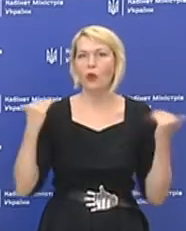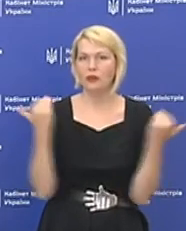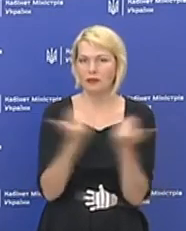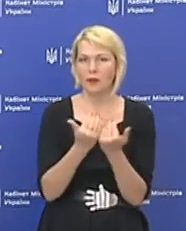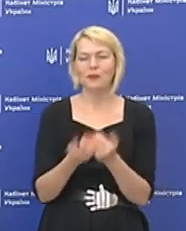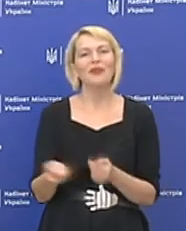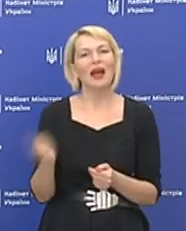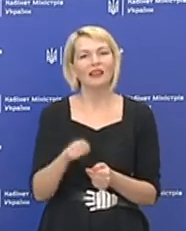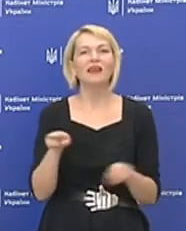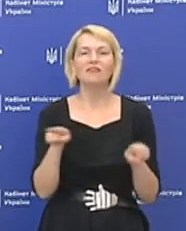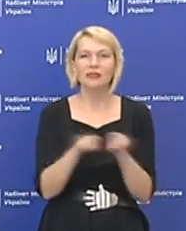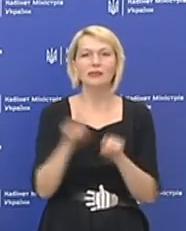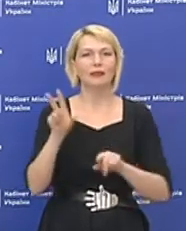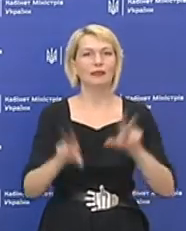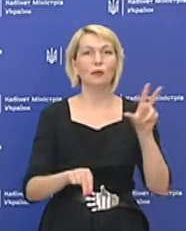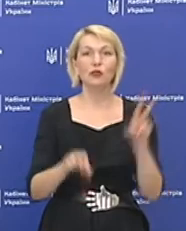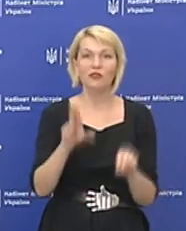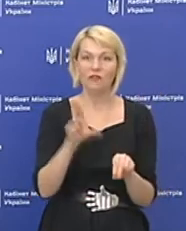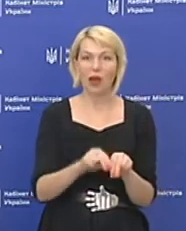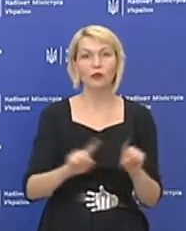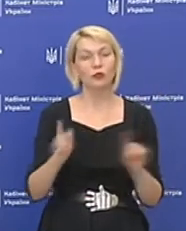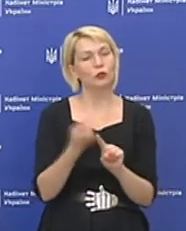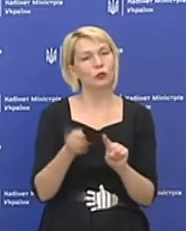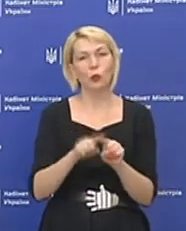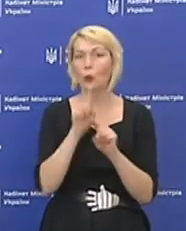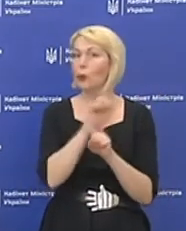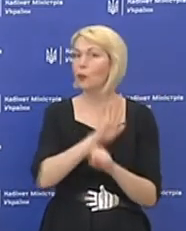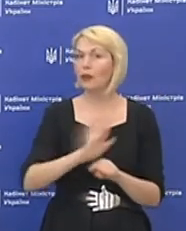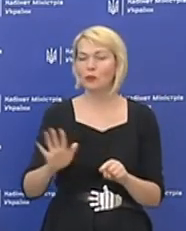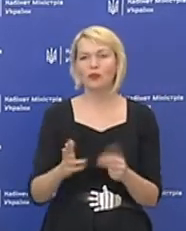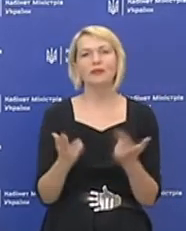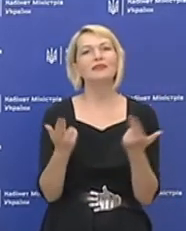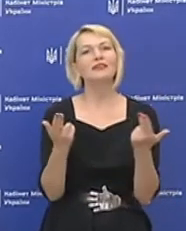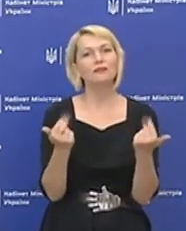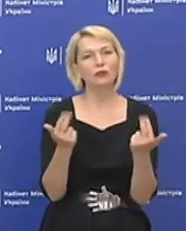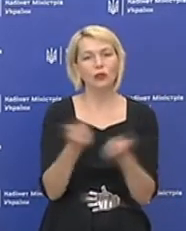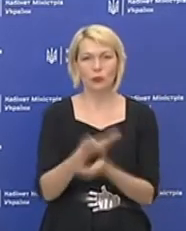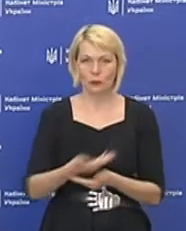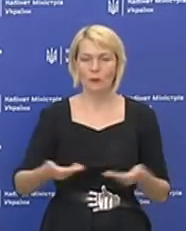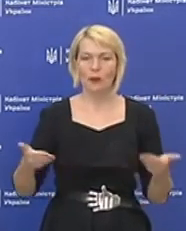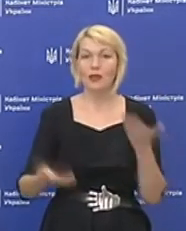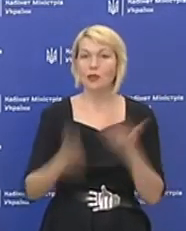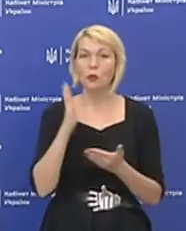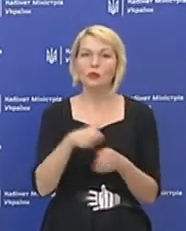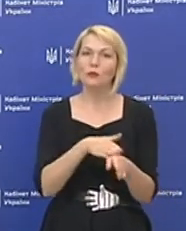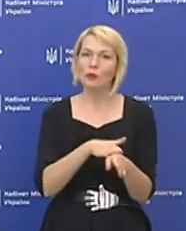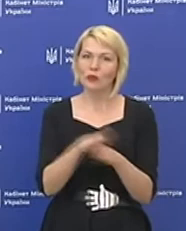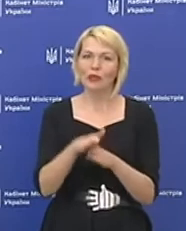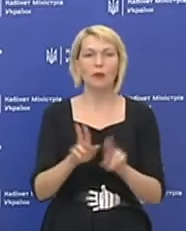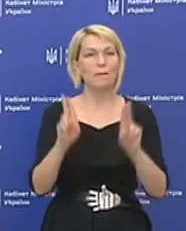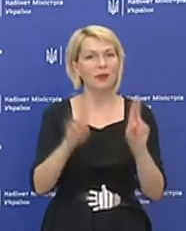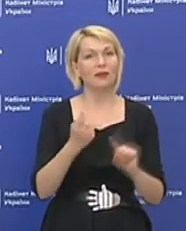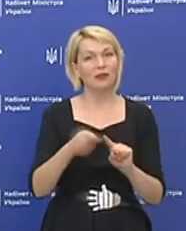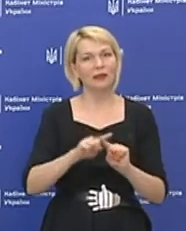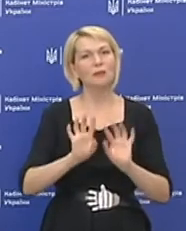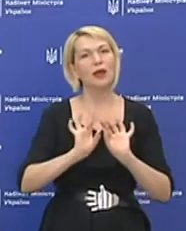Але я все ж таки сподіваюся, що цього не буде. І, звичайно, якщо ми будемо дотримуватися тих правил,